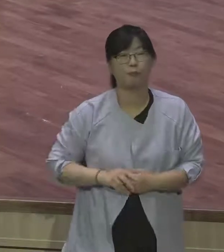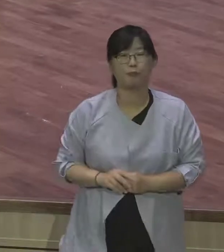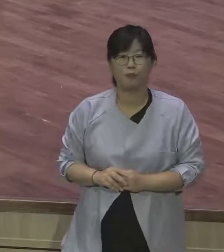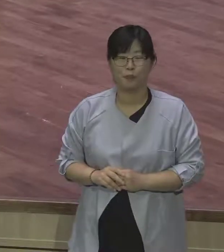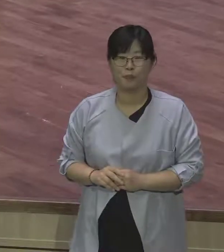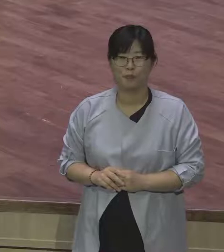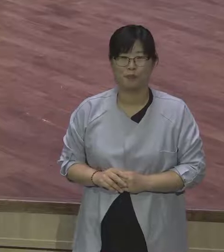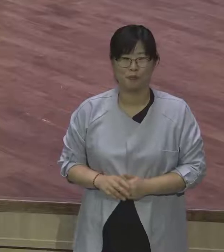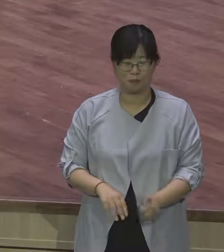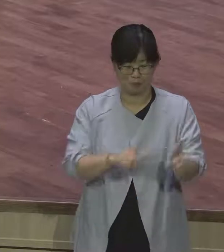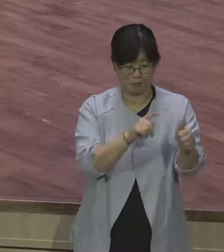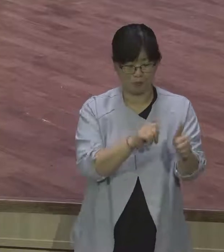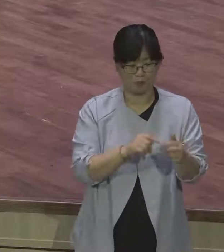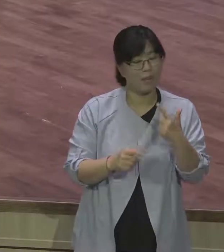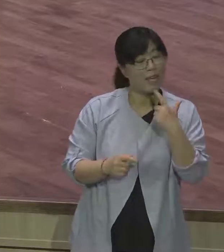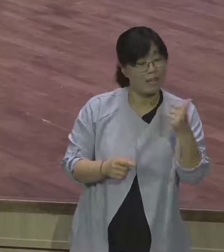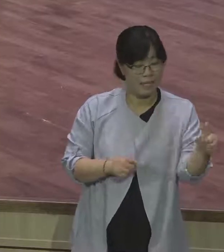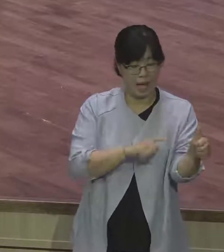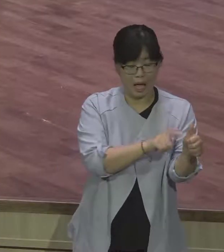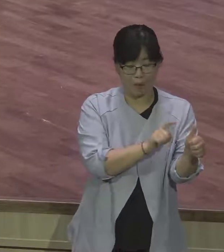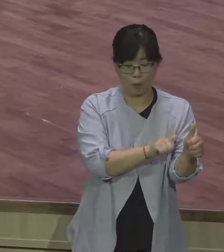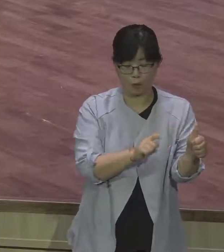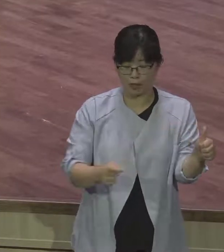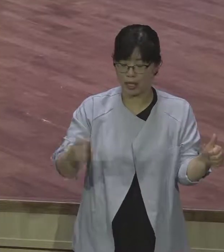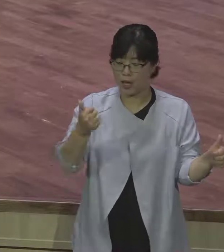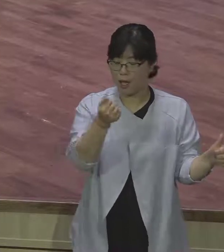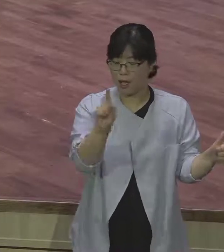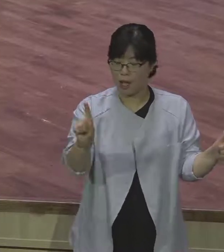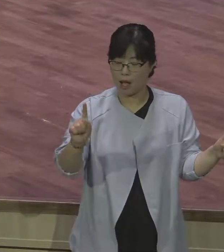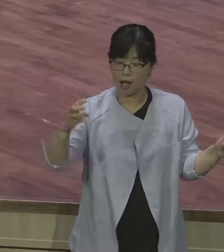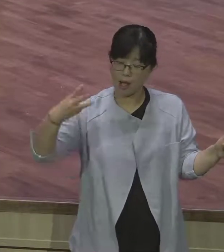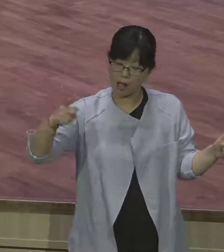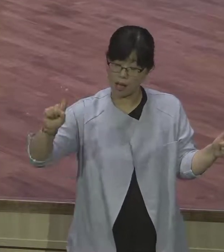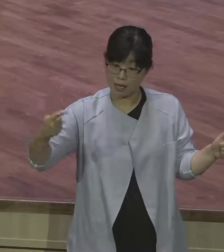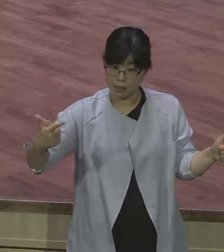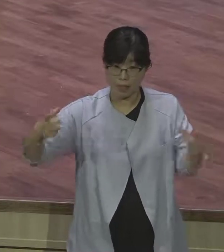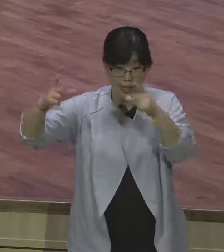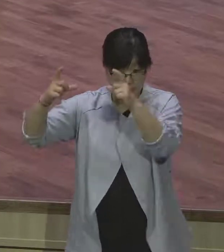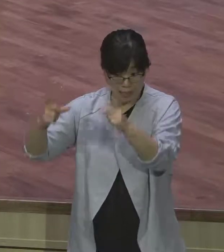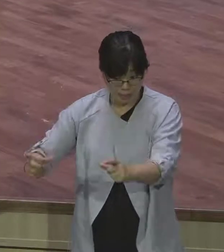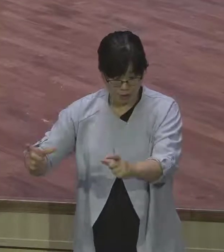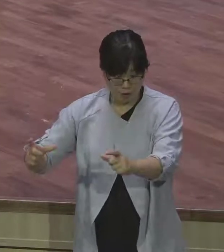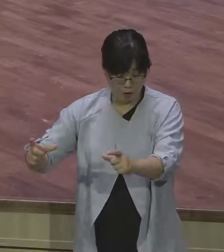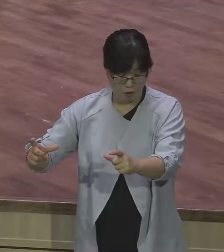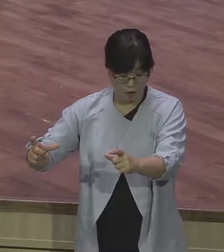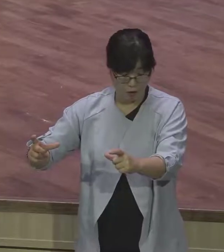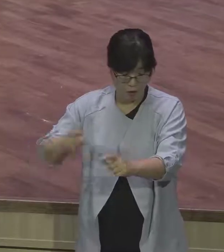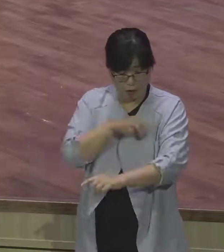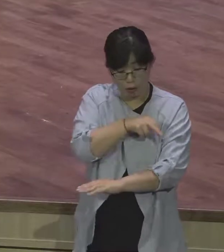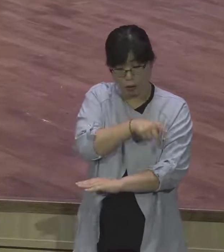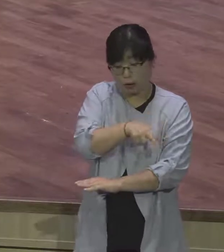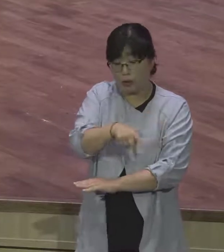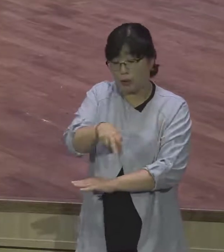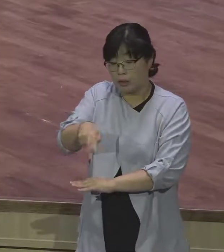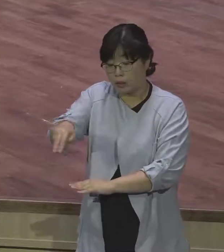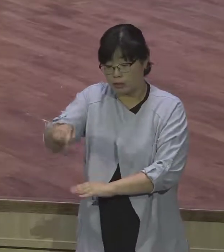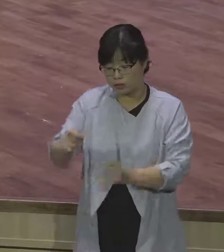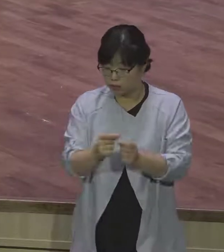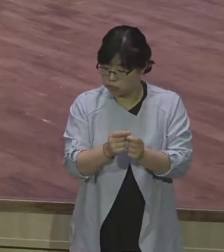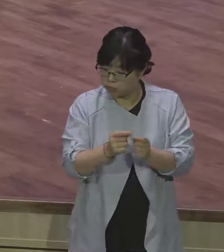거리가 얼마냐 800키로예요. 800키로 800키로를 그렇게 떨어있는 라반의 집에 그저 무사히